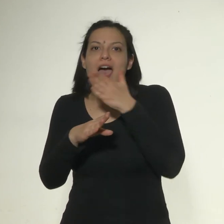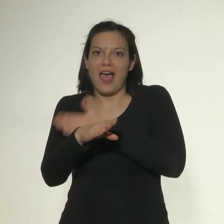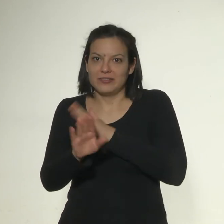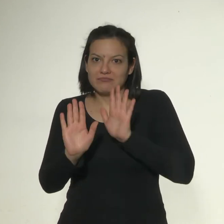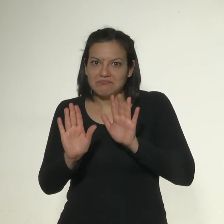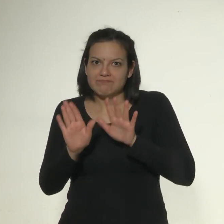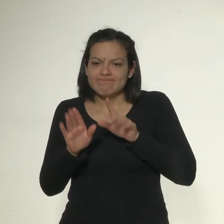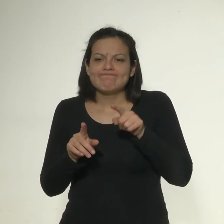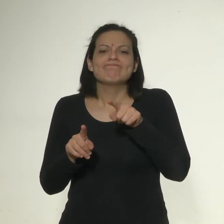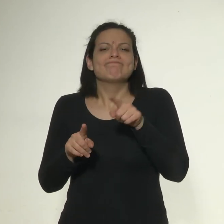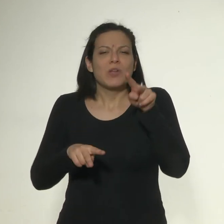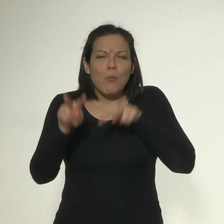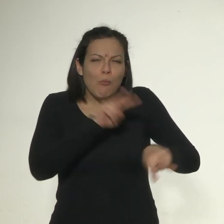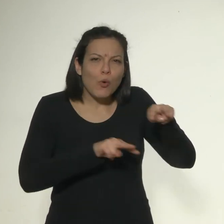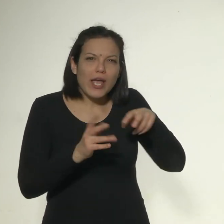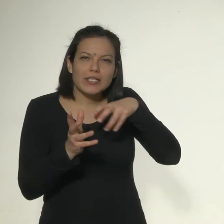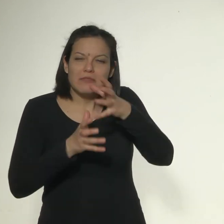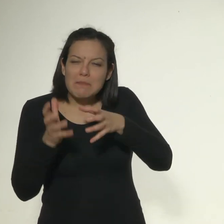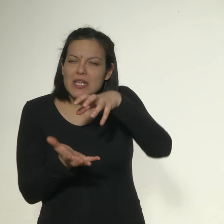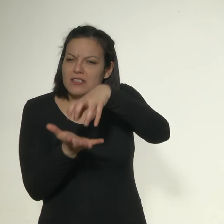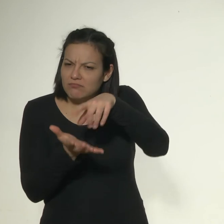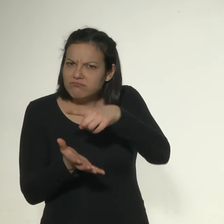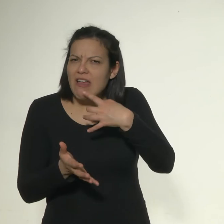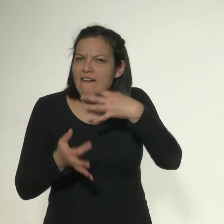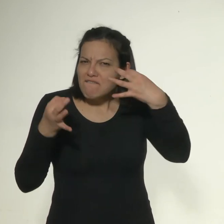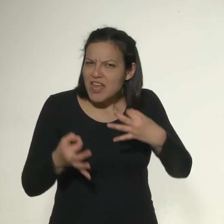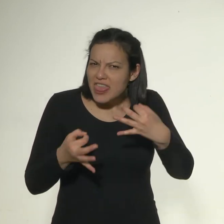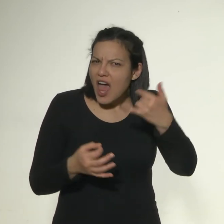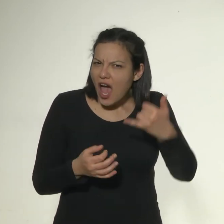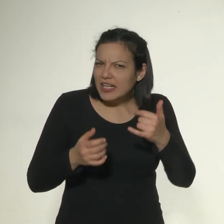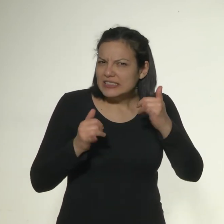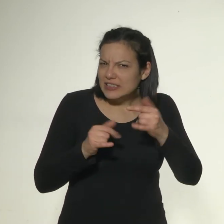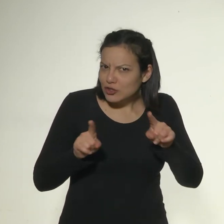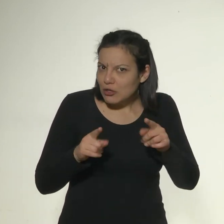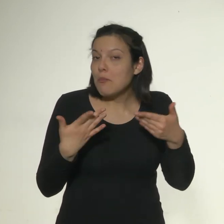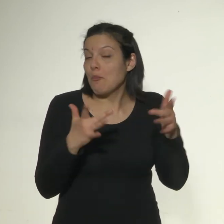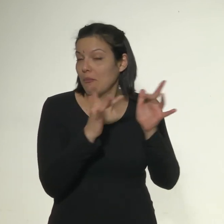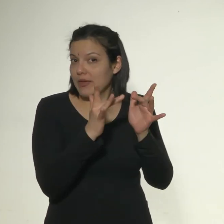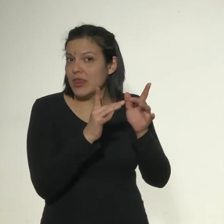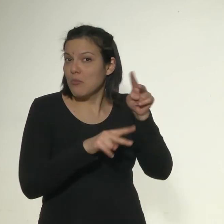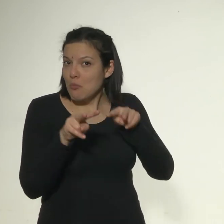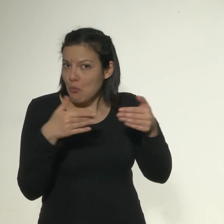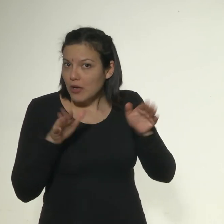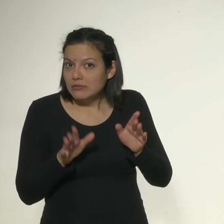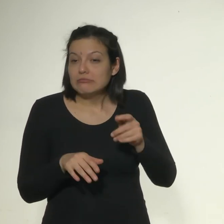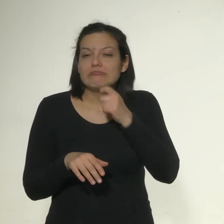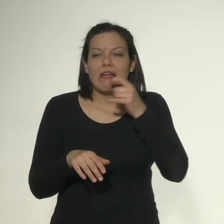averigüen si esa empresa existe. Se puede buscar en Internet. Cuando llaman, tienen que